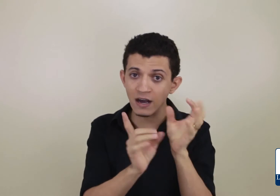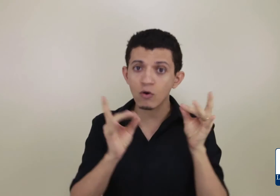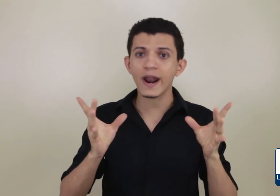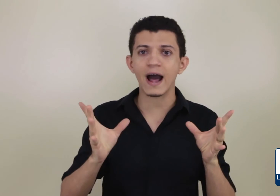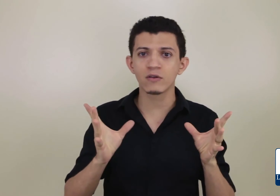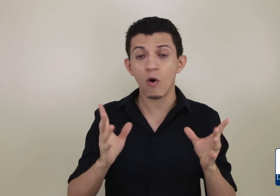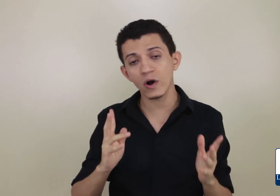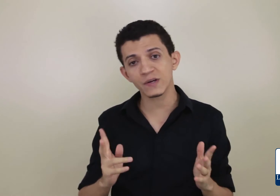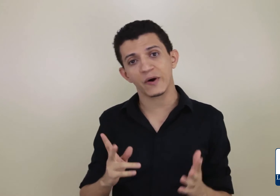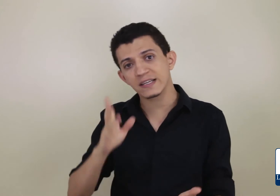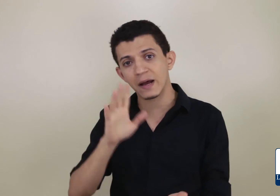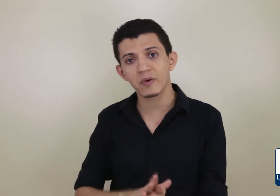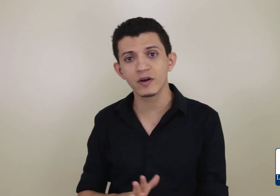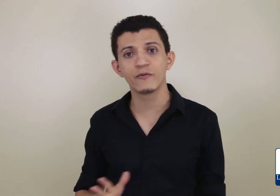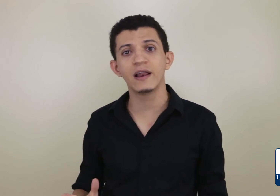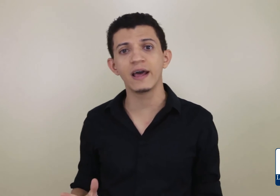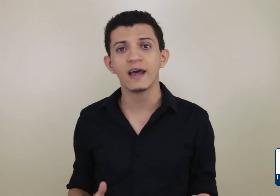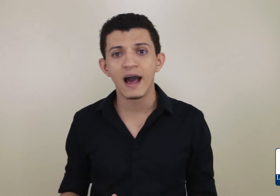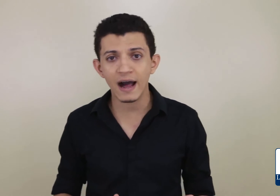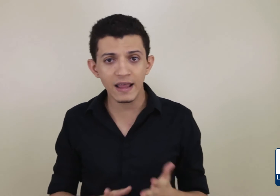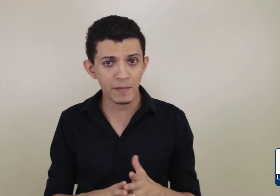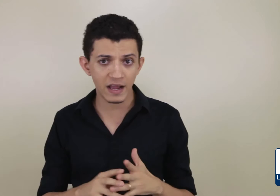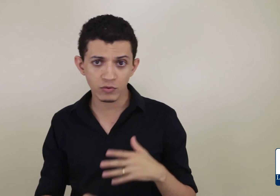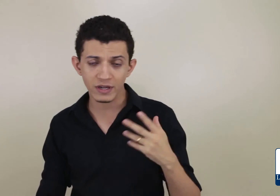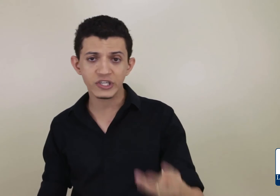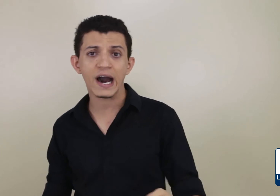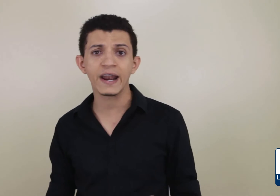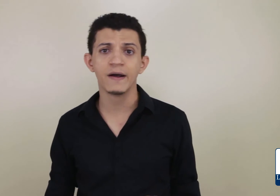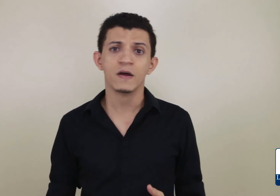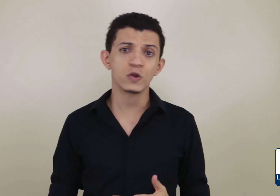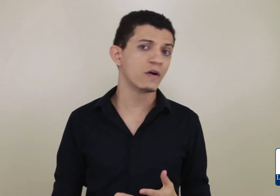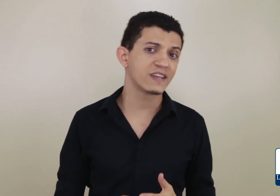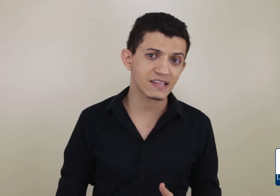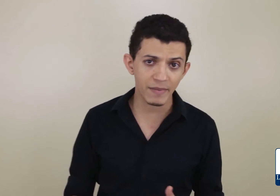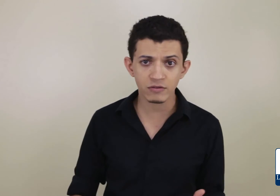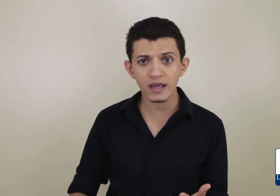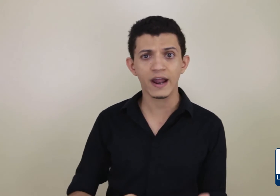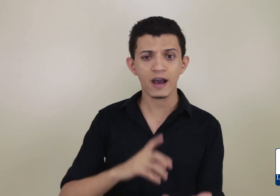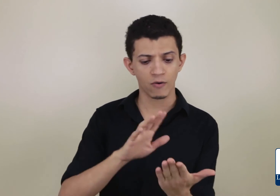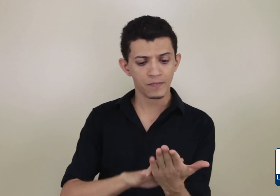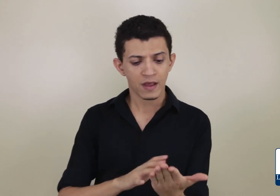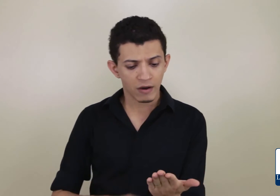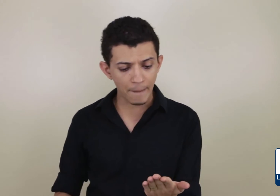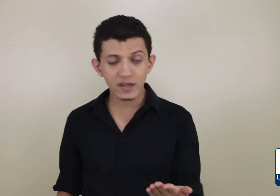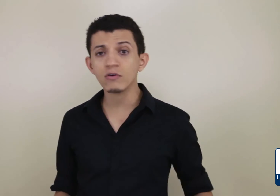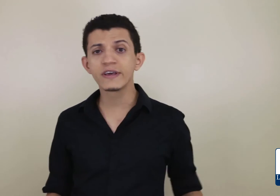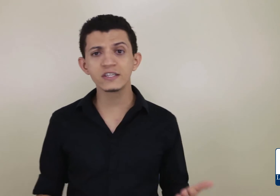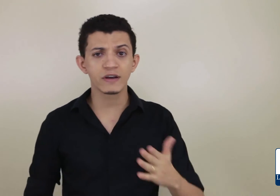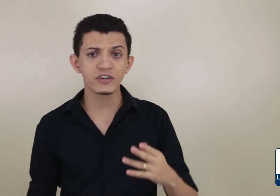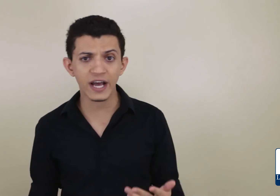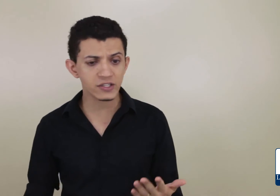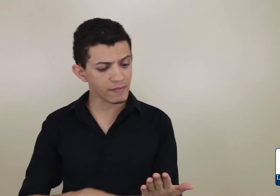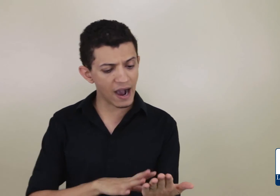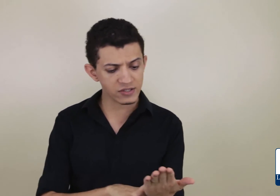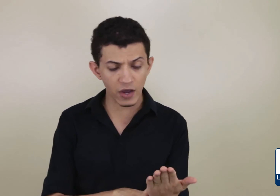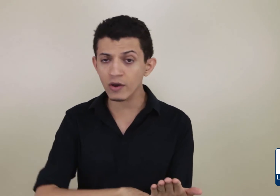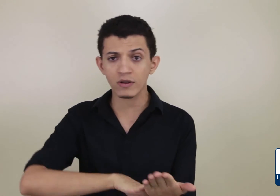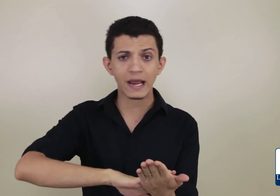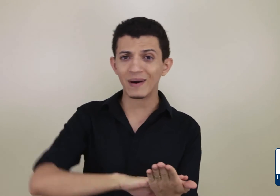ancorado. Hoje, por exemplo, quando eu fui ler ali minha leitura diária do meu testamento em grego, capítulo 15 do Evangelho de Marcos, eu encontrei a